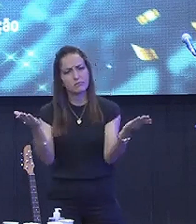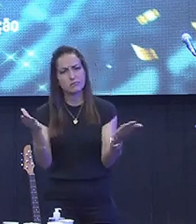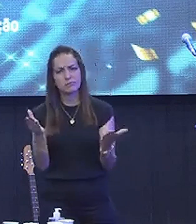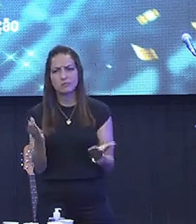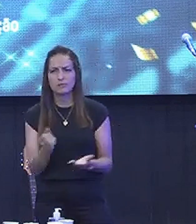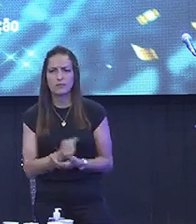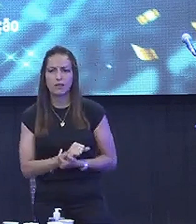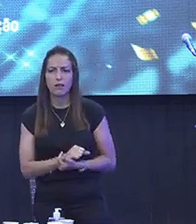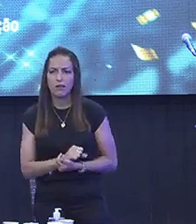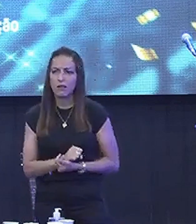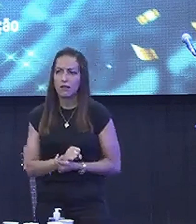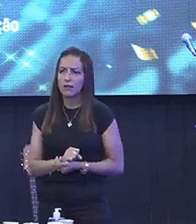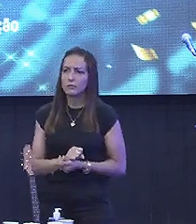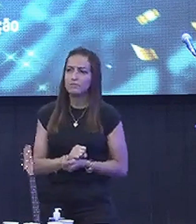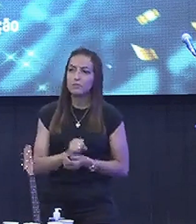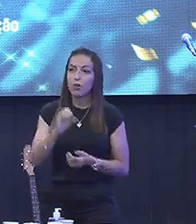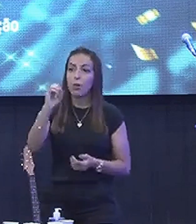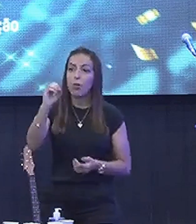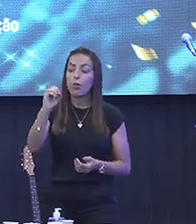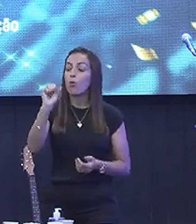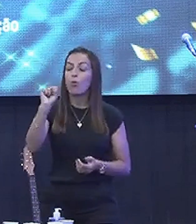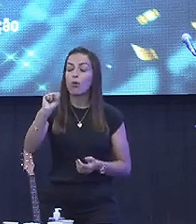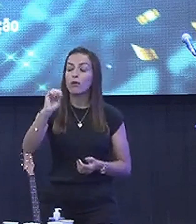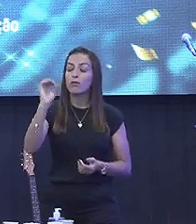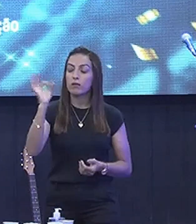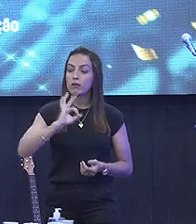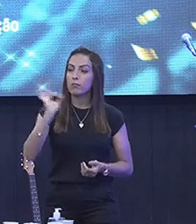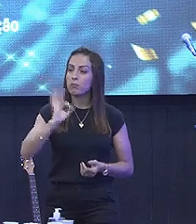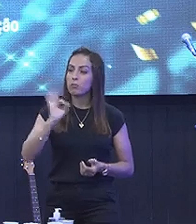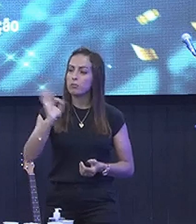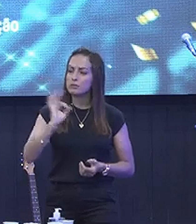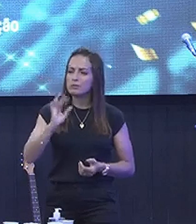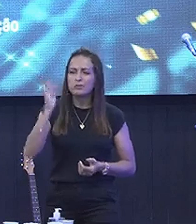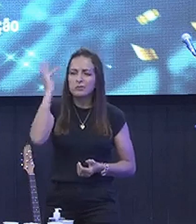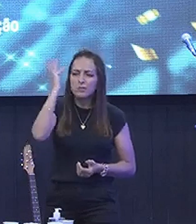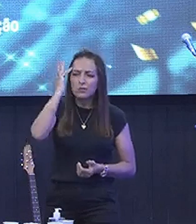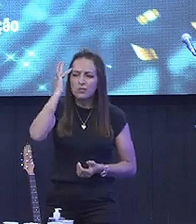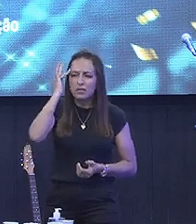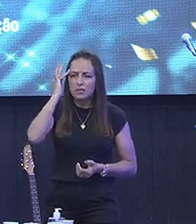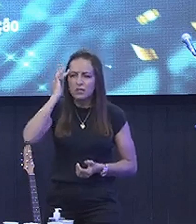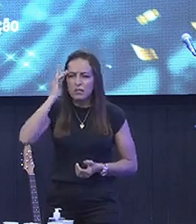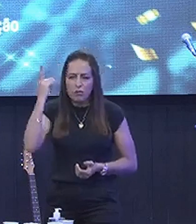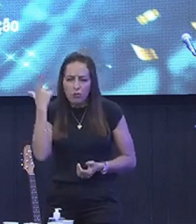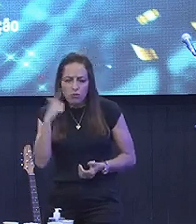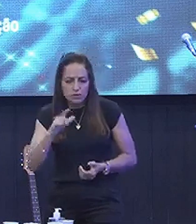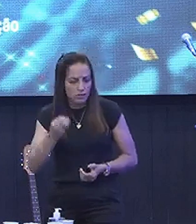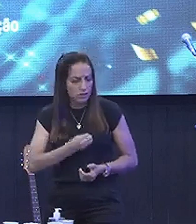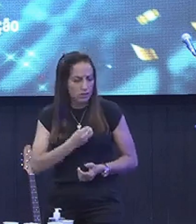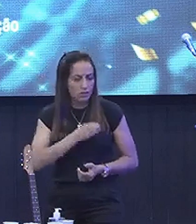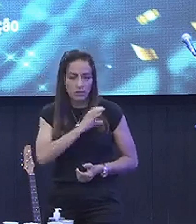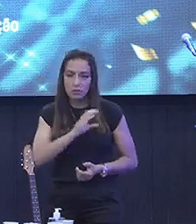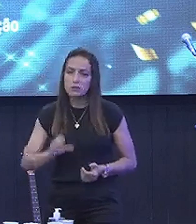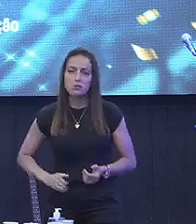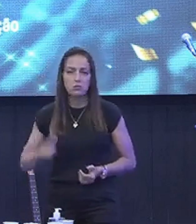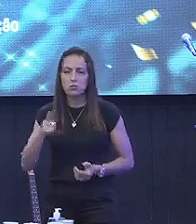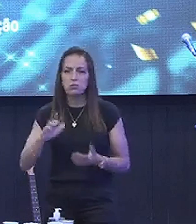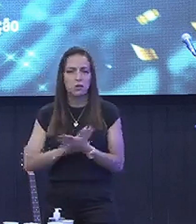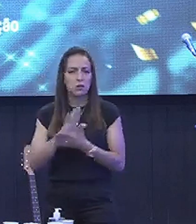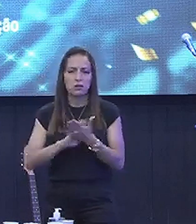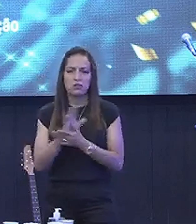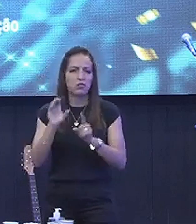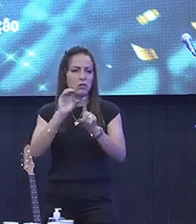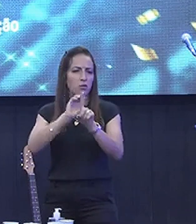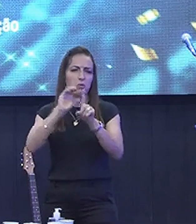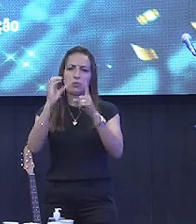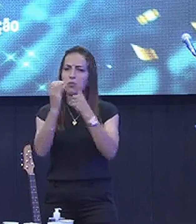Sem sombra de dúvida 80% da maturidade que a gente adquire na vida cristã Escute Não tem nada a ver com culto